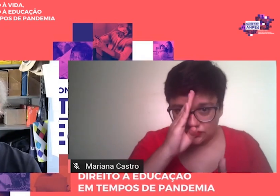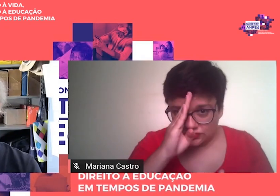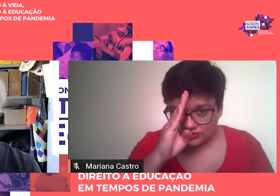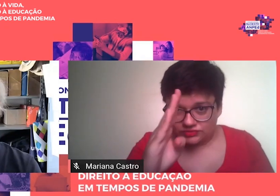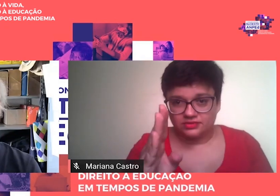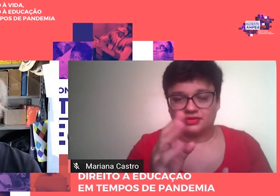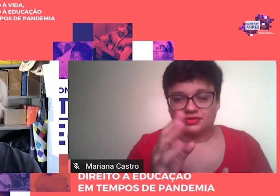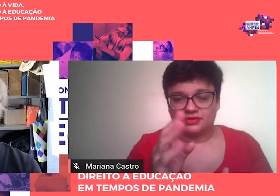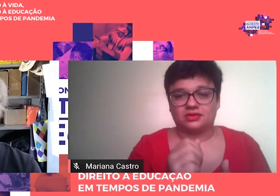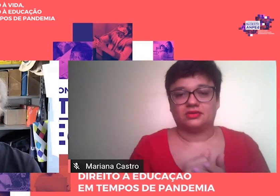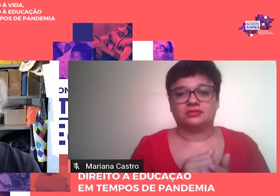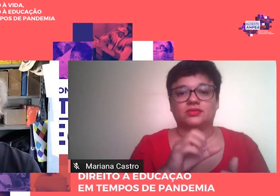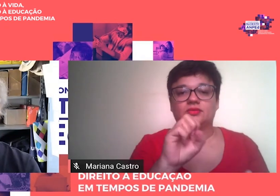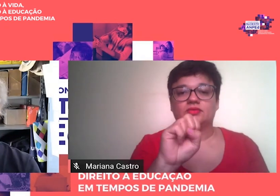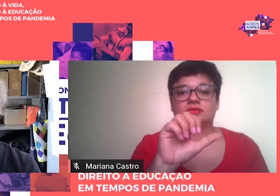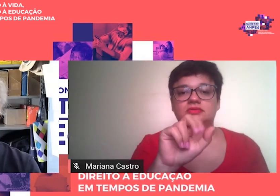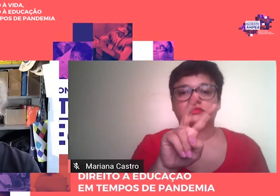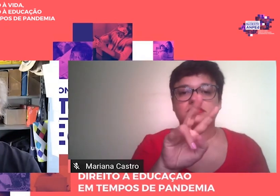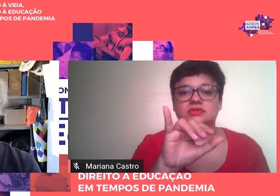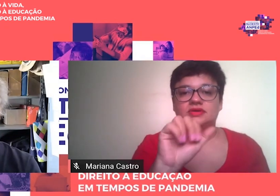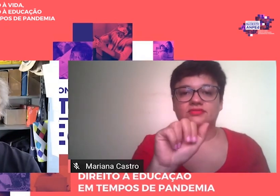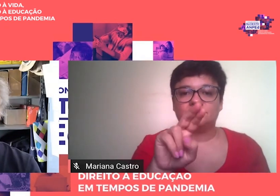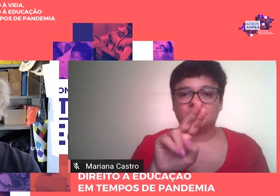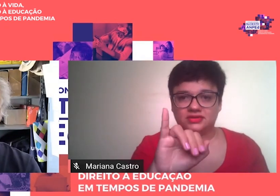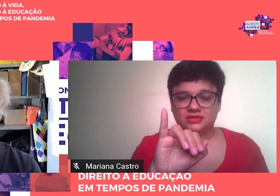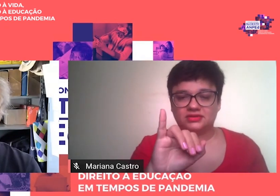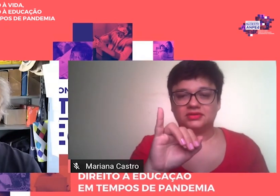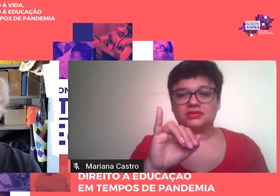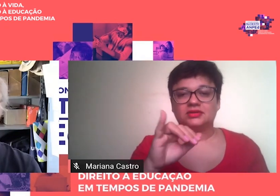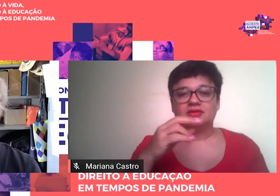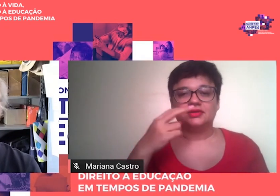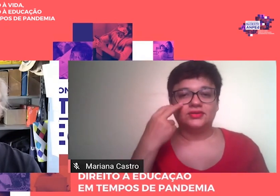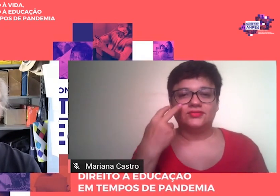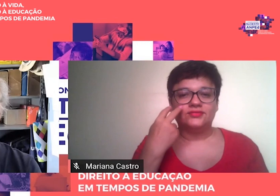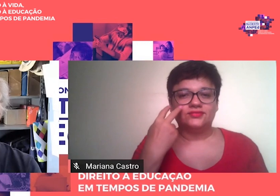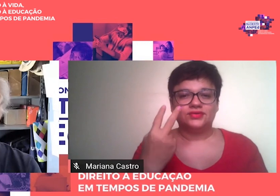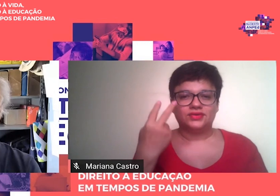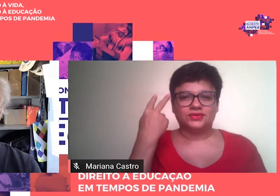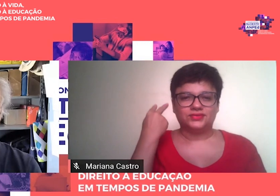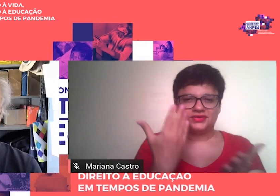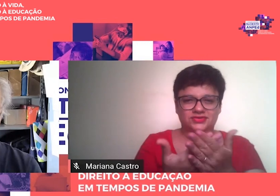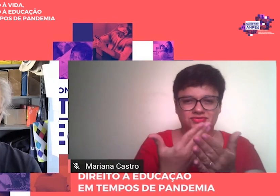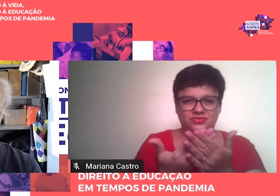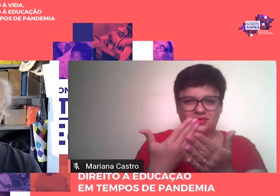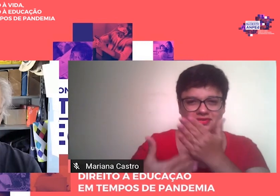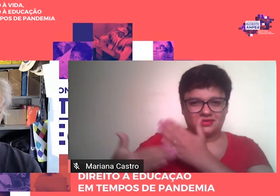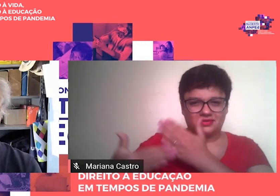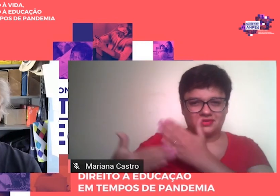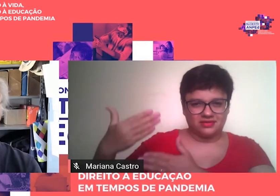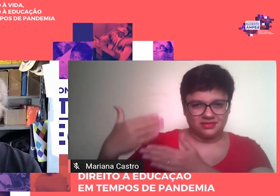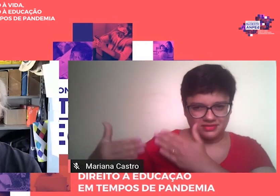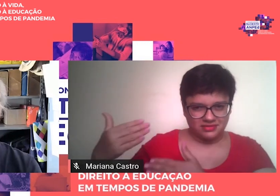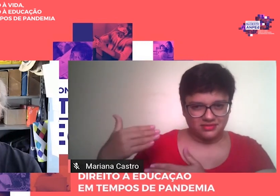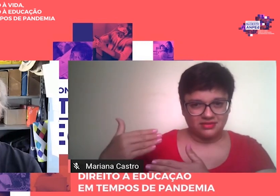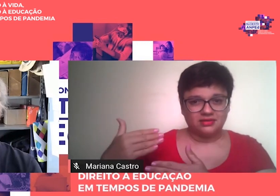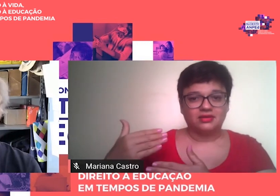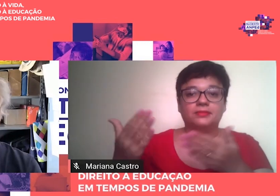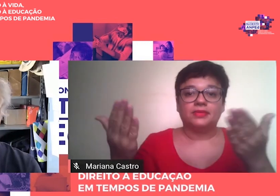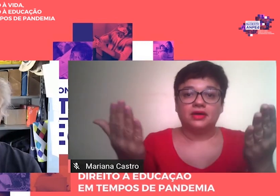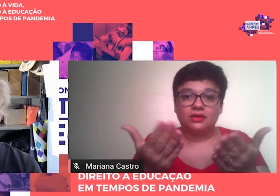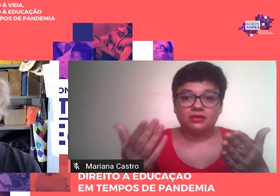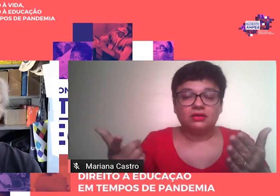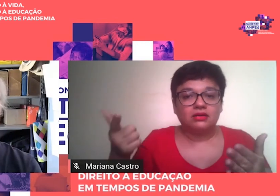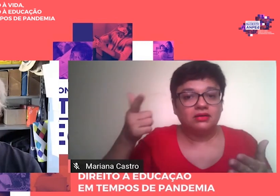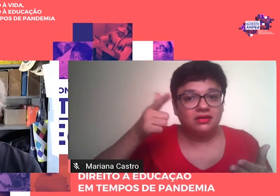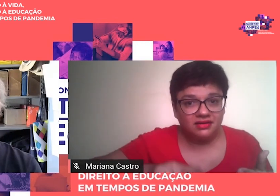Saviani mirou na escola nova do passado, voltada para a educação escolar, mas atingiu em cheio o